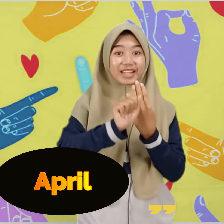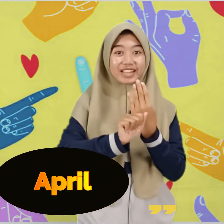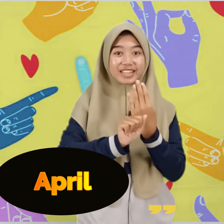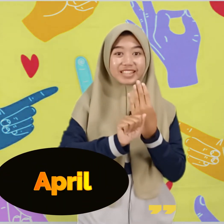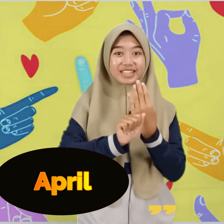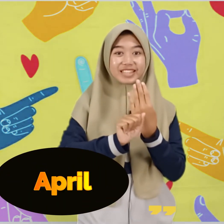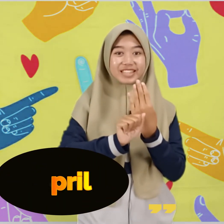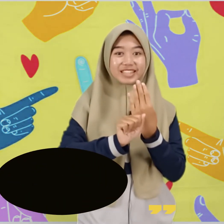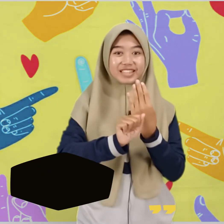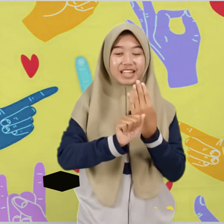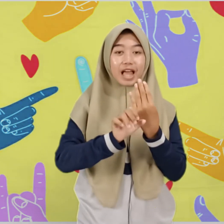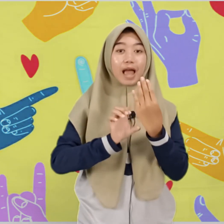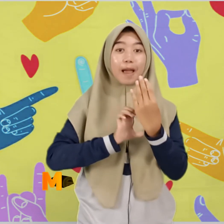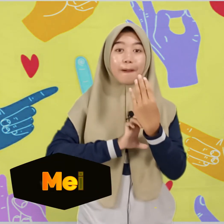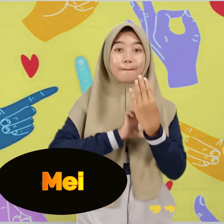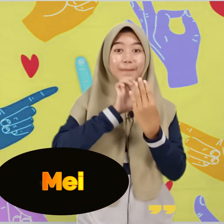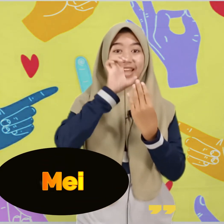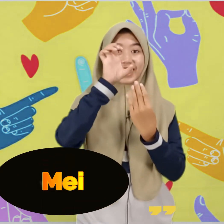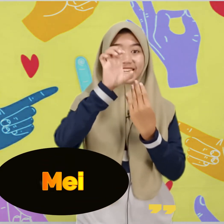Mei